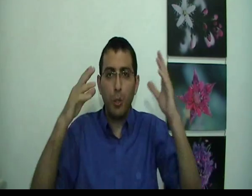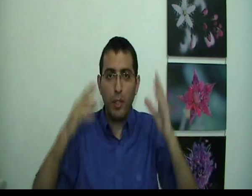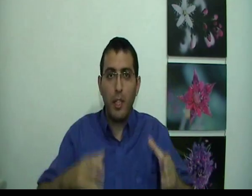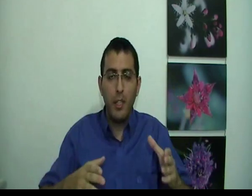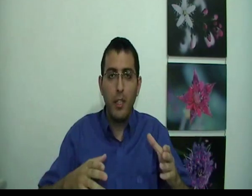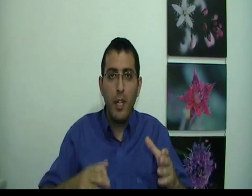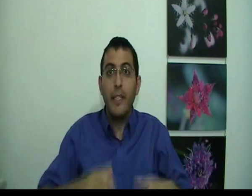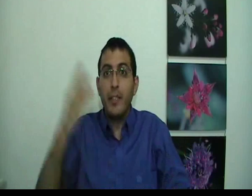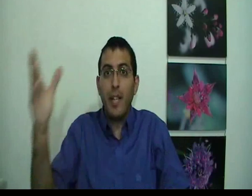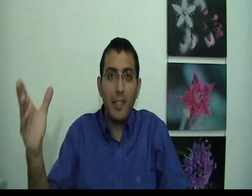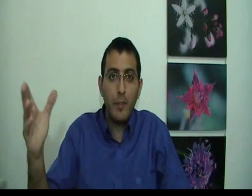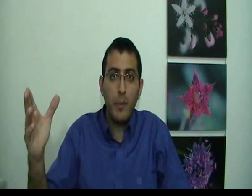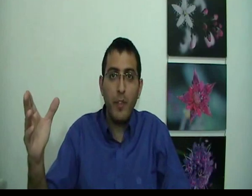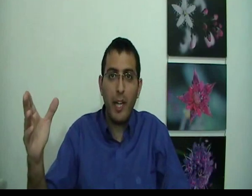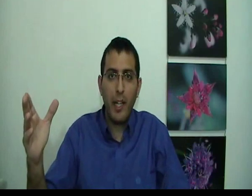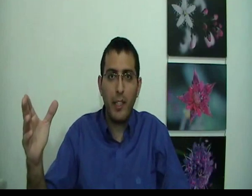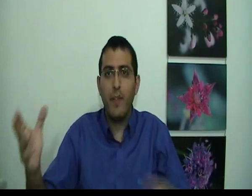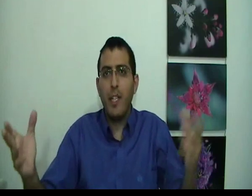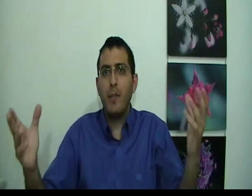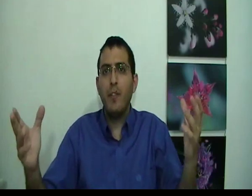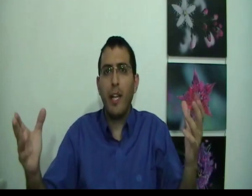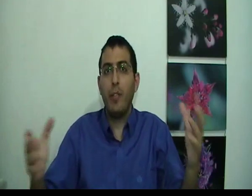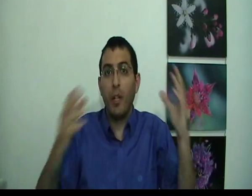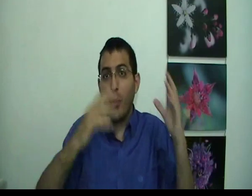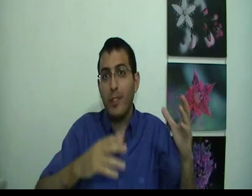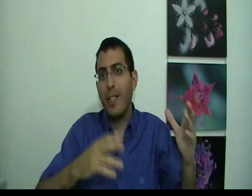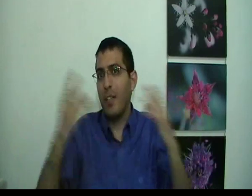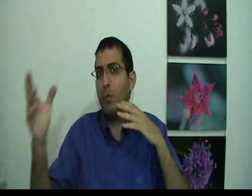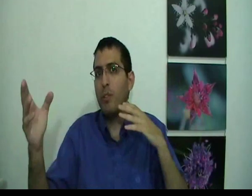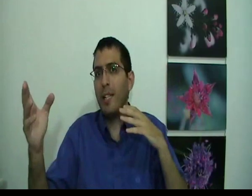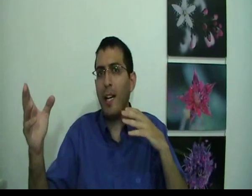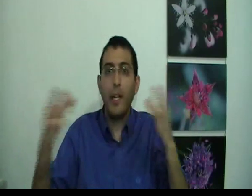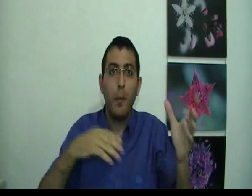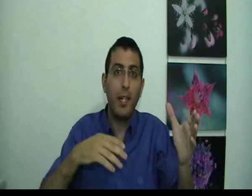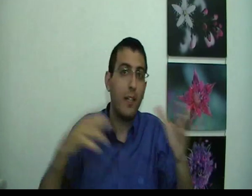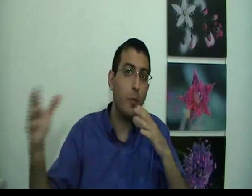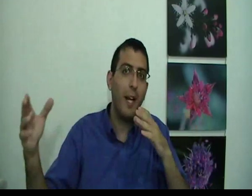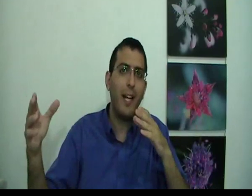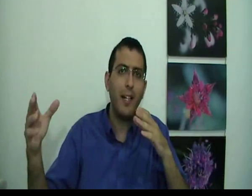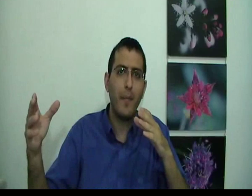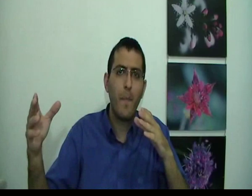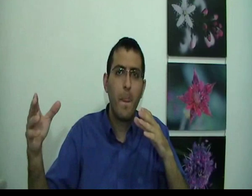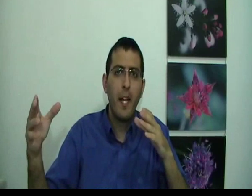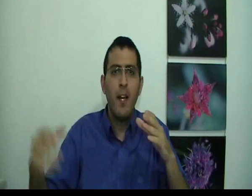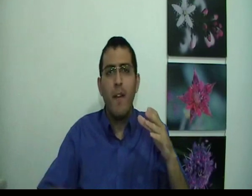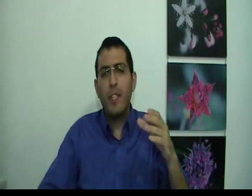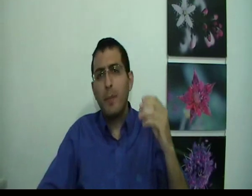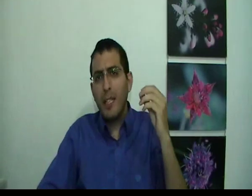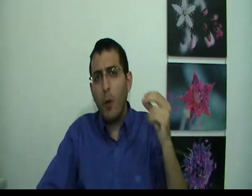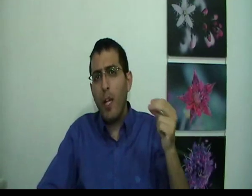אותי, יש את האדם שמתווכח איתי ואני עכשיו מתווכח איתו אני רוצה ככה והוא רוצה ככה אני אומר ככה והוא אומר ככה וכשבן אדם חולה